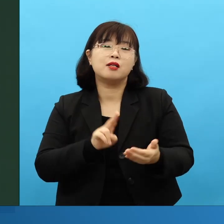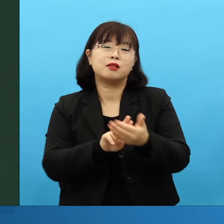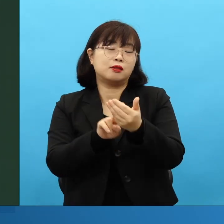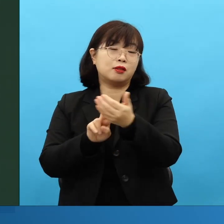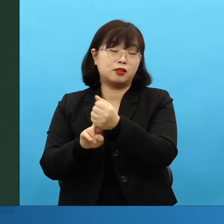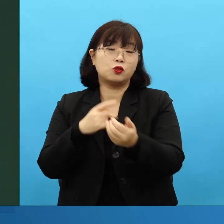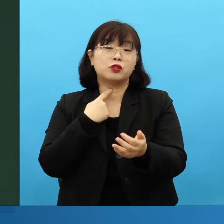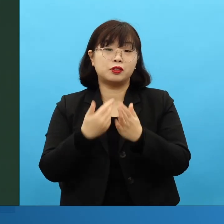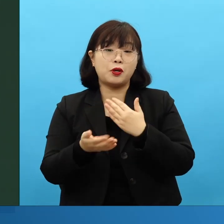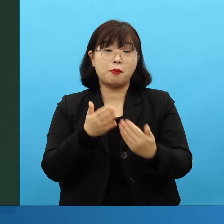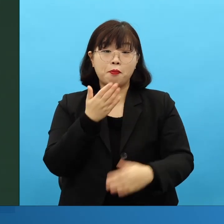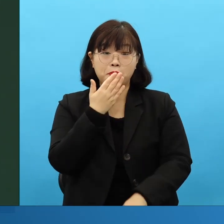여러분 통해 세계보험이 일어날 겁니다.